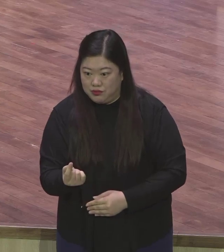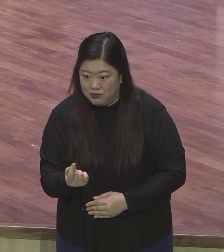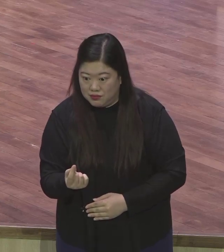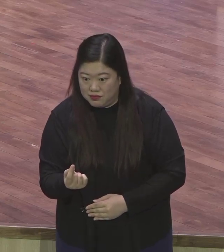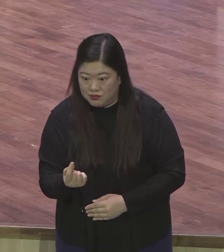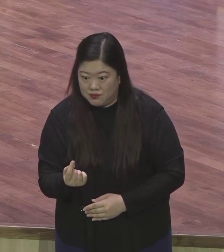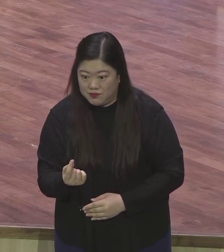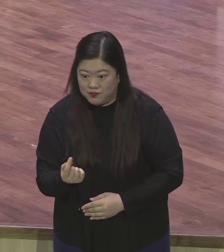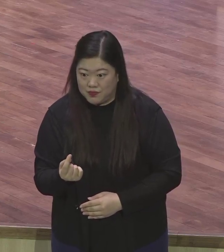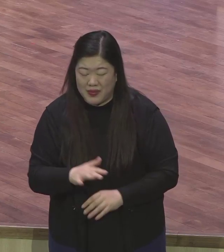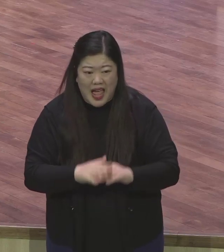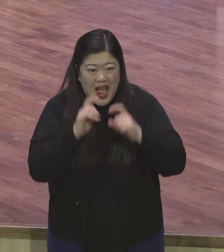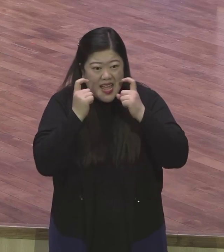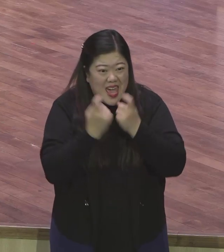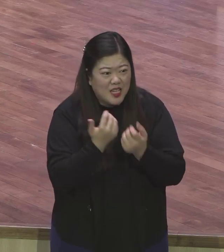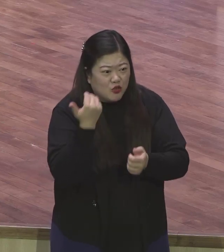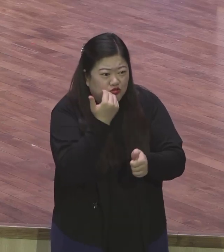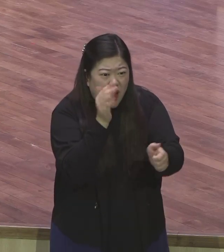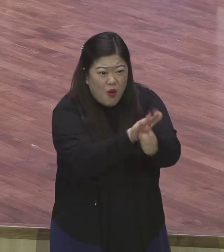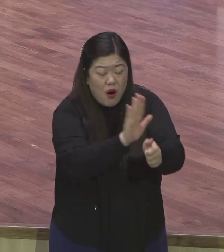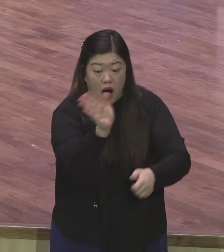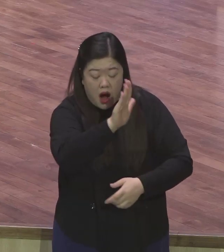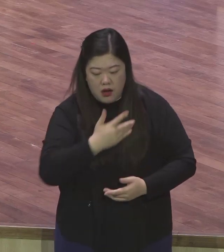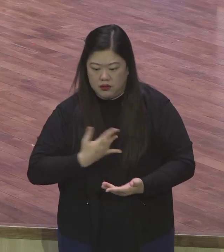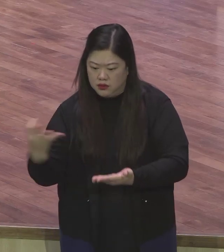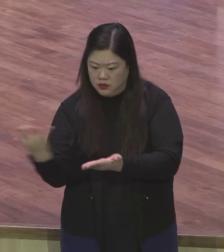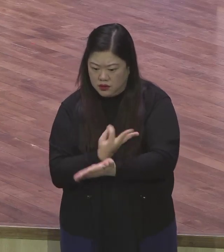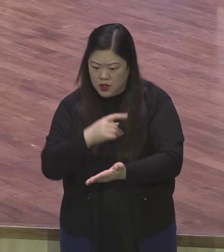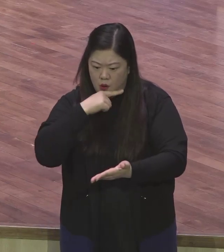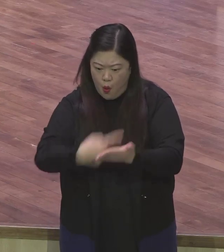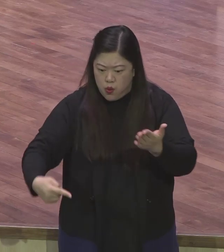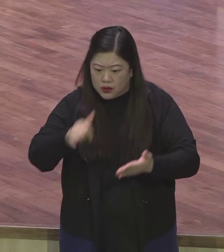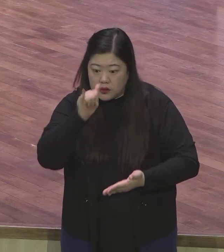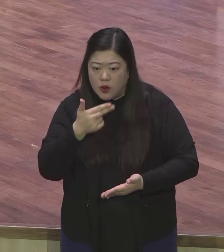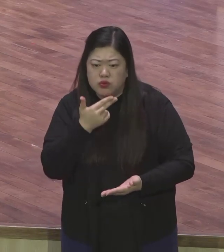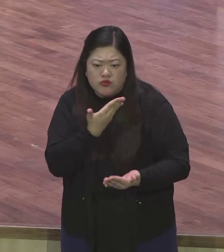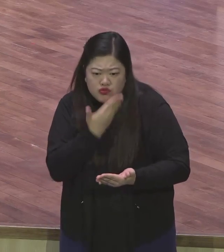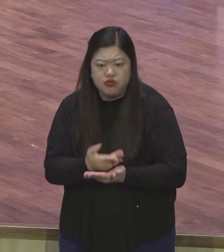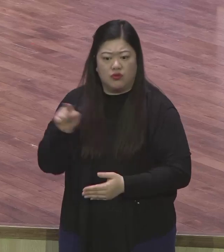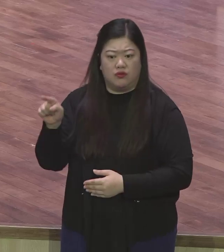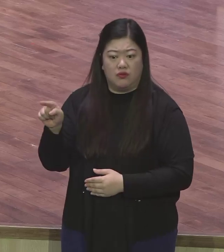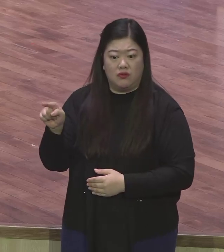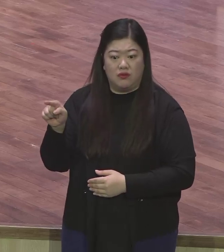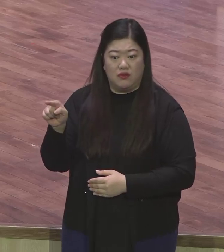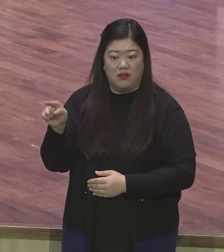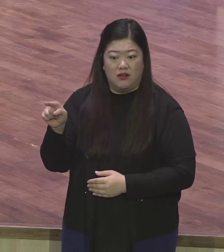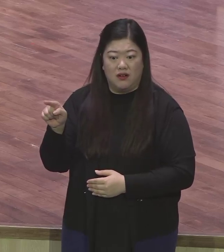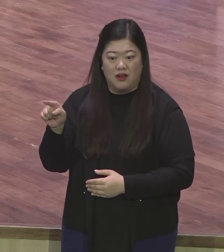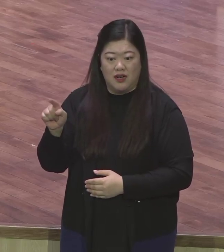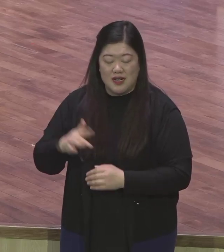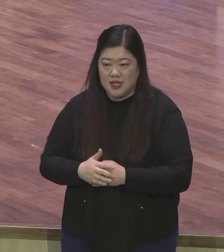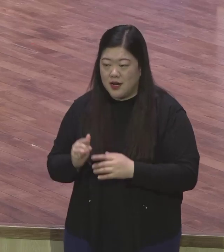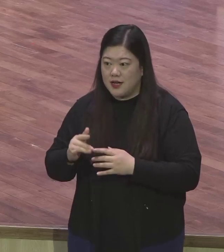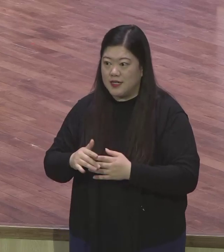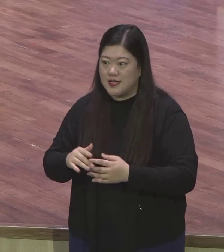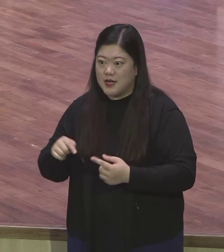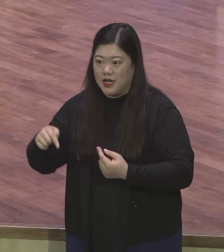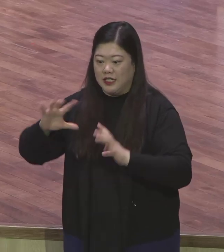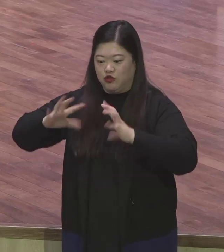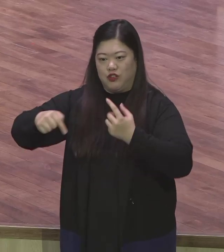한국을 저렇게 도와주어 가지고 우리 얼마나 유익이 있나 이거 보는 거예요 그리고 국방비 더 내놔 더 내놔